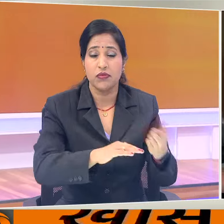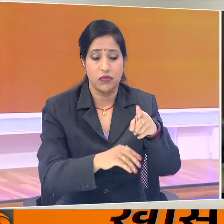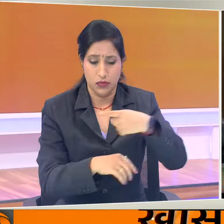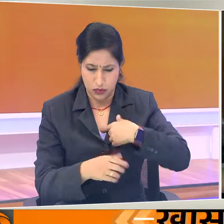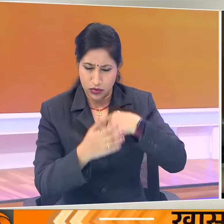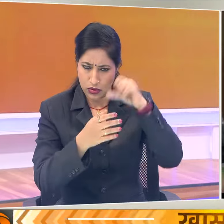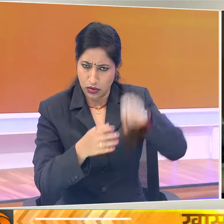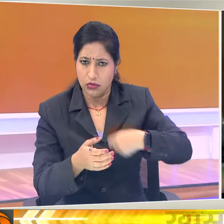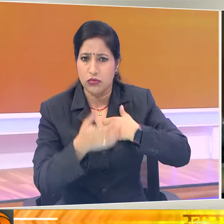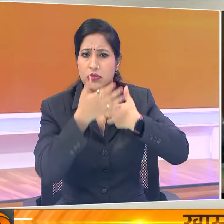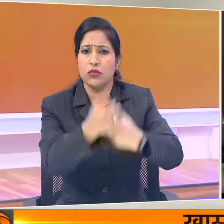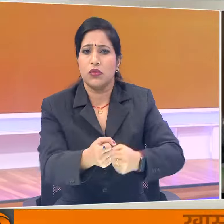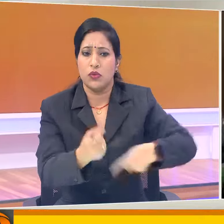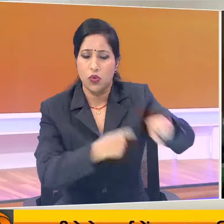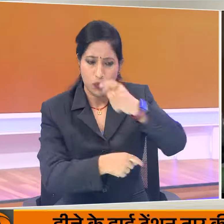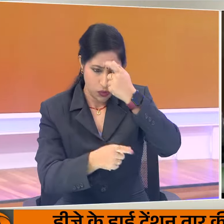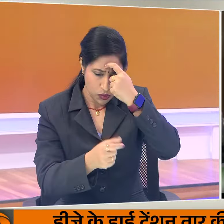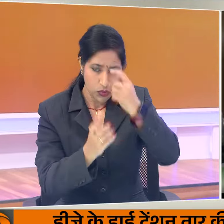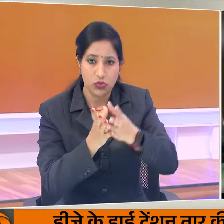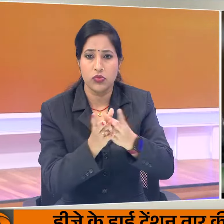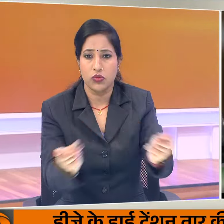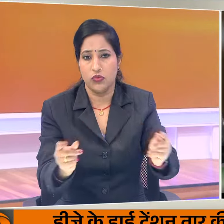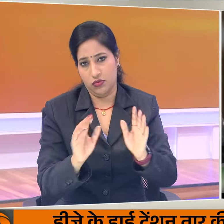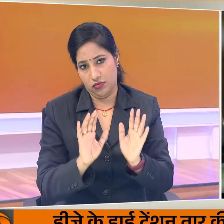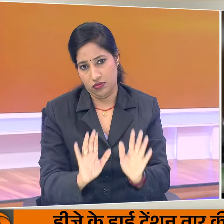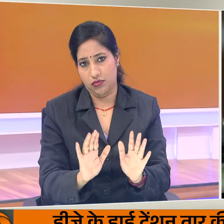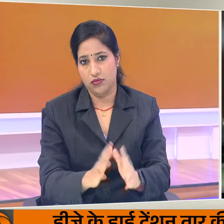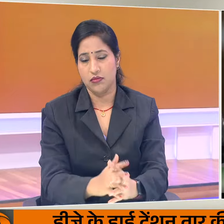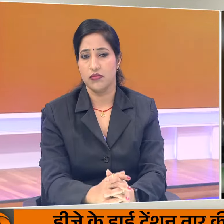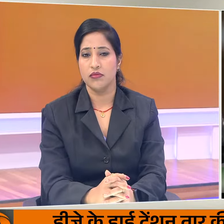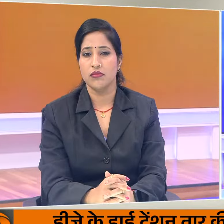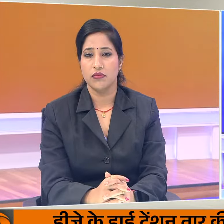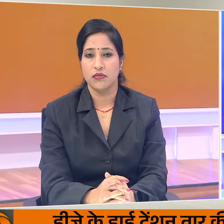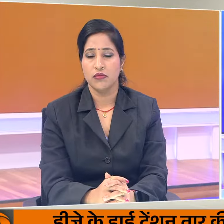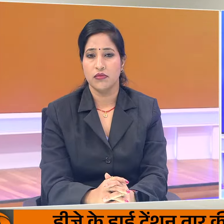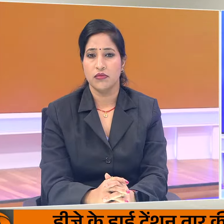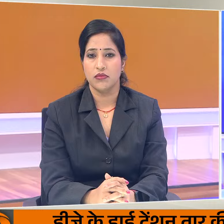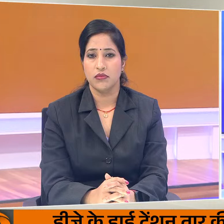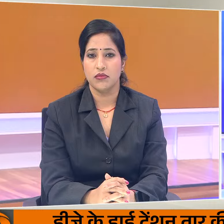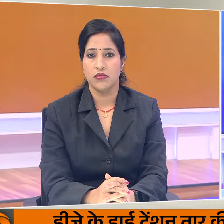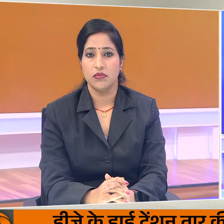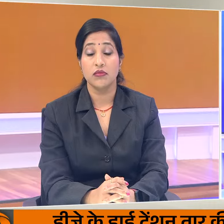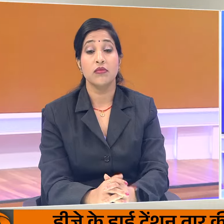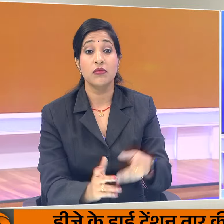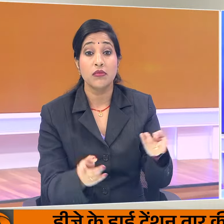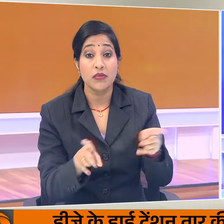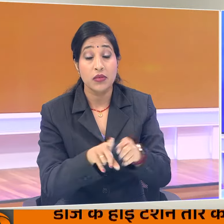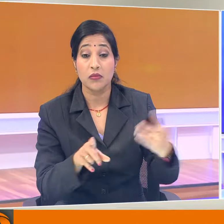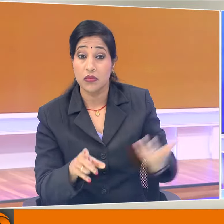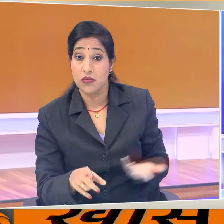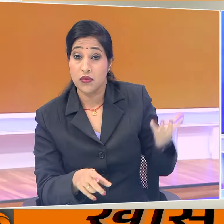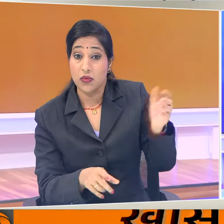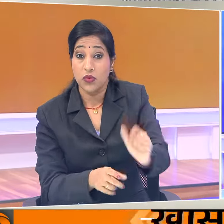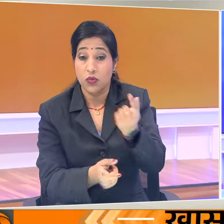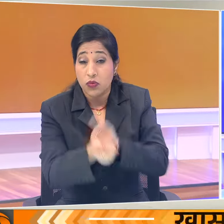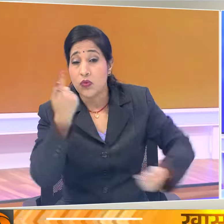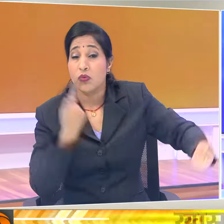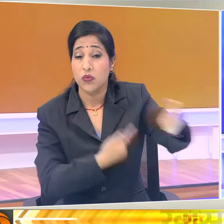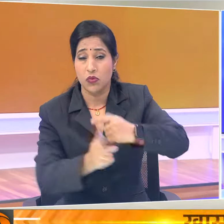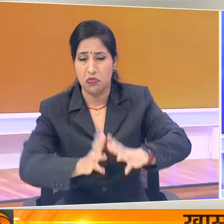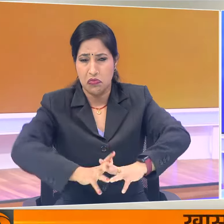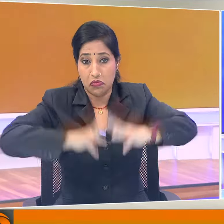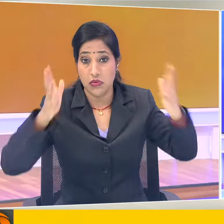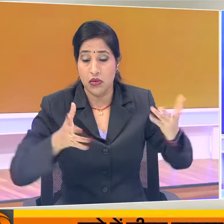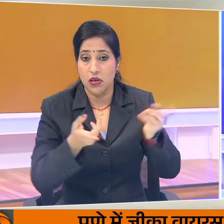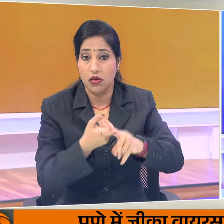भरोसा दिलाता हूँ कि समाधान निकाल लिया जाएगा। इस बेच बंगलादेश में राजनीतिक